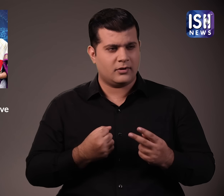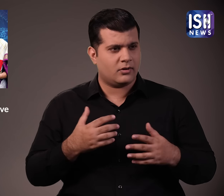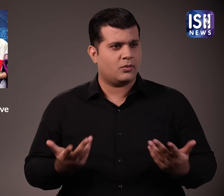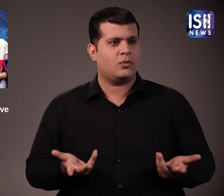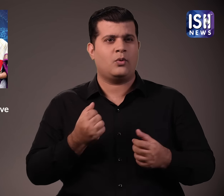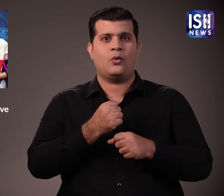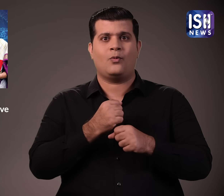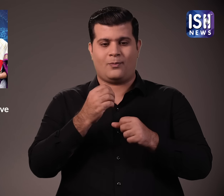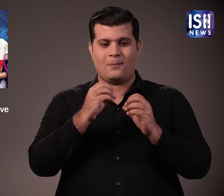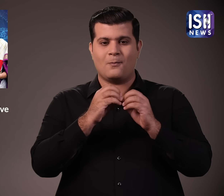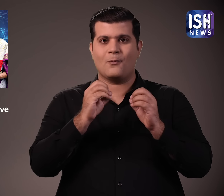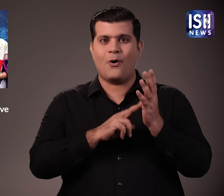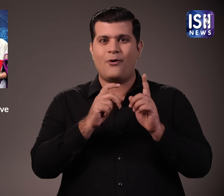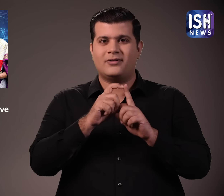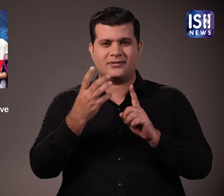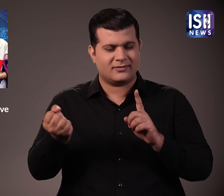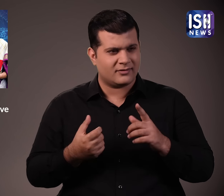म्यूचल फंड, फिक्स देपॉसिट, आत्यादी खरीदना